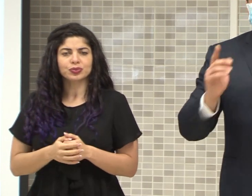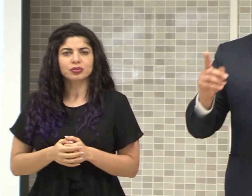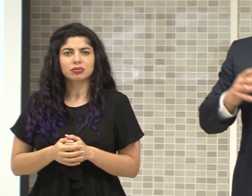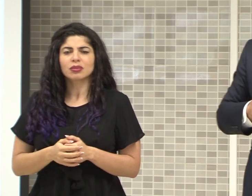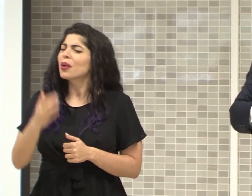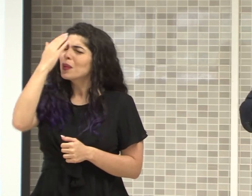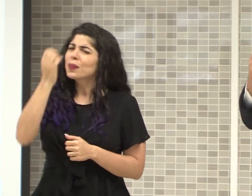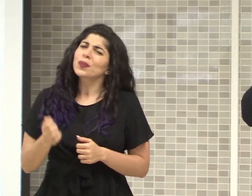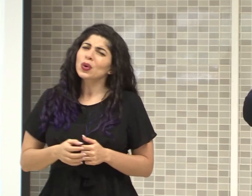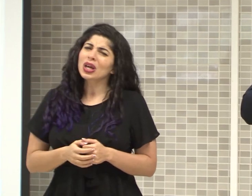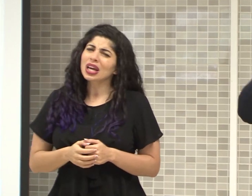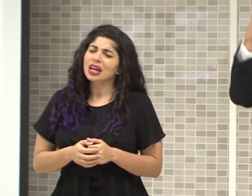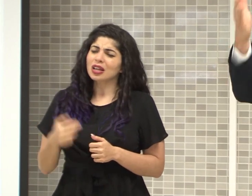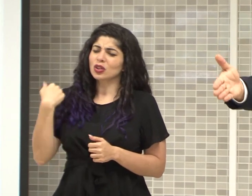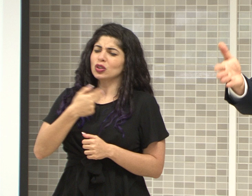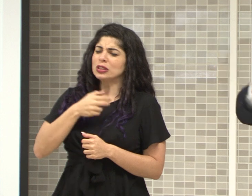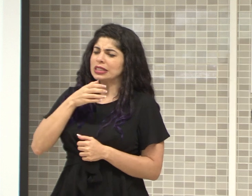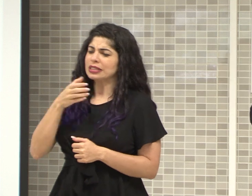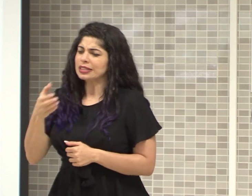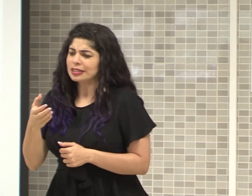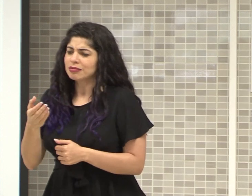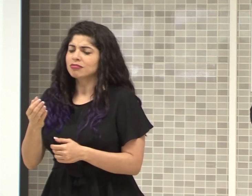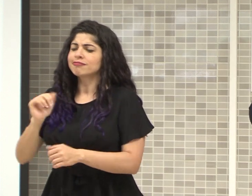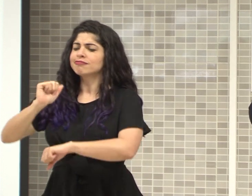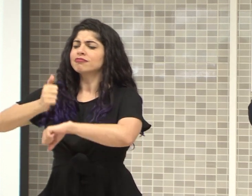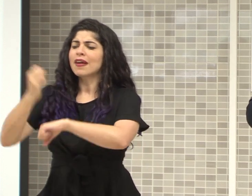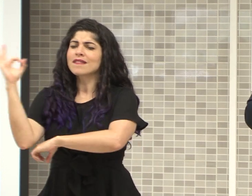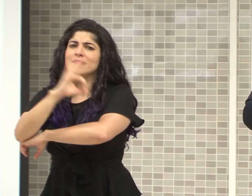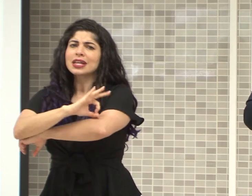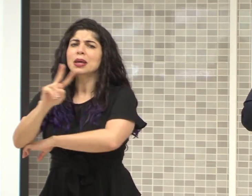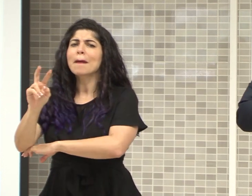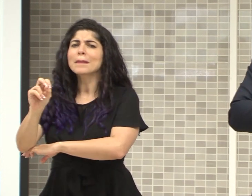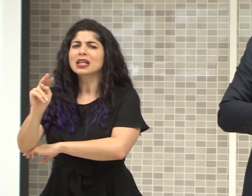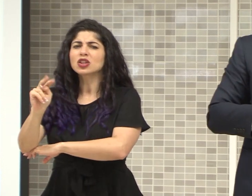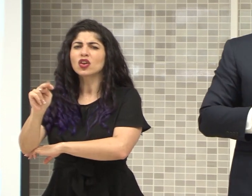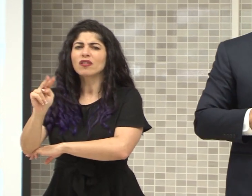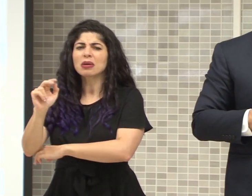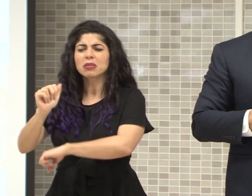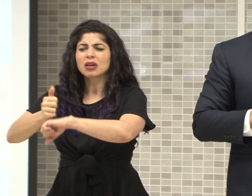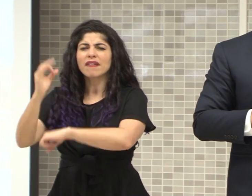¿Por qué, hemos sugerido, y hemos puesto como fecha, más bien, el 20 de noviembre?